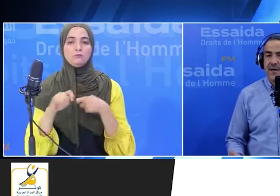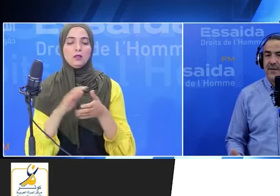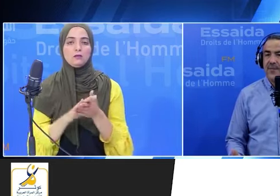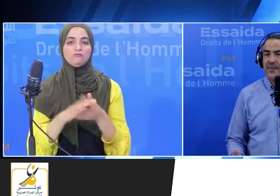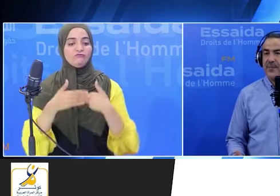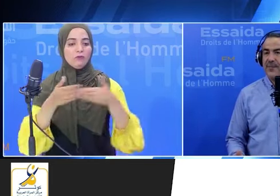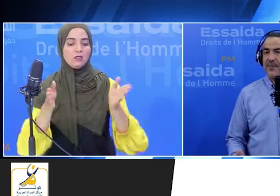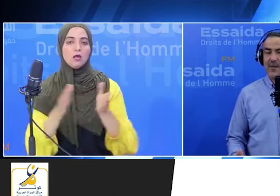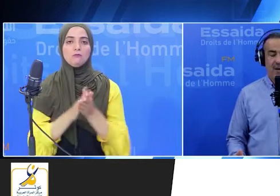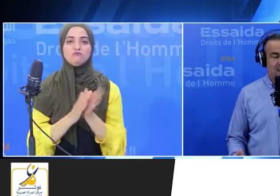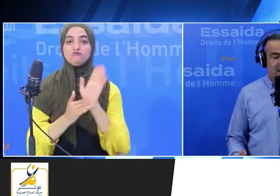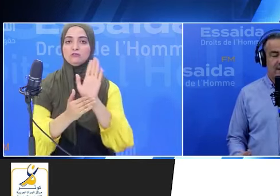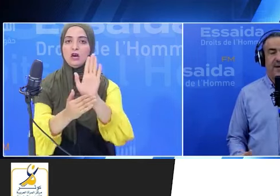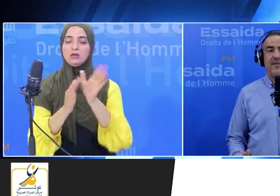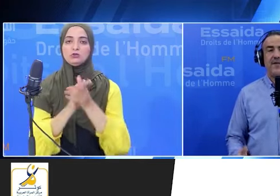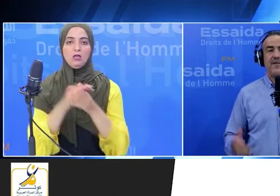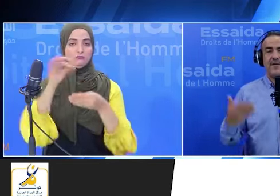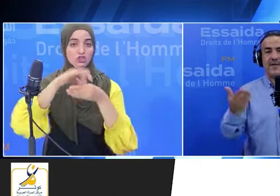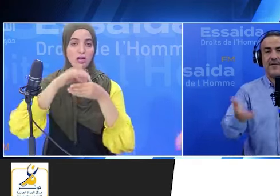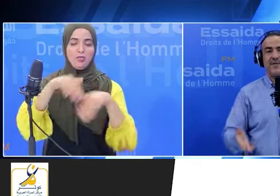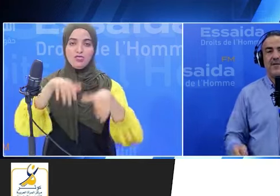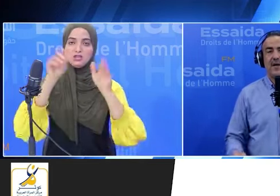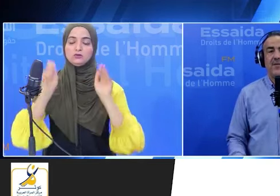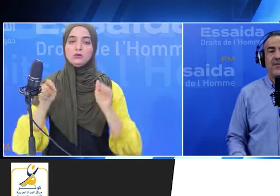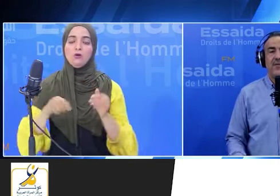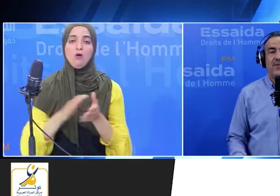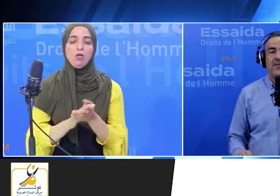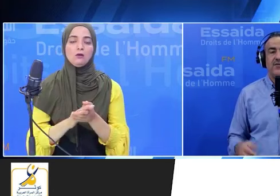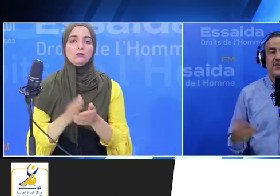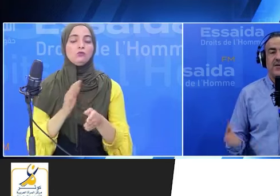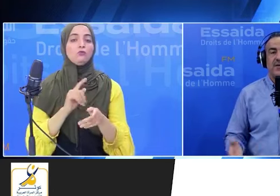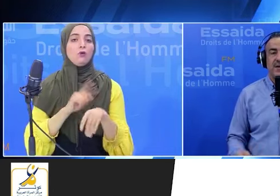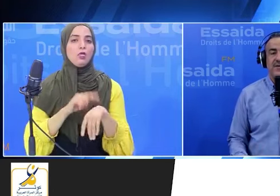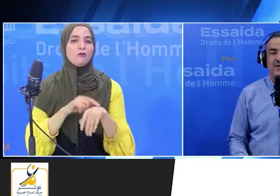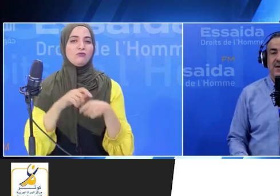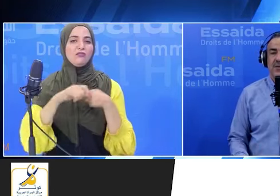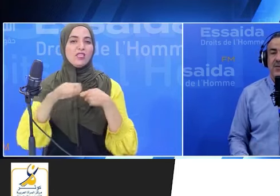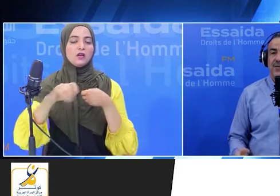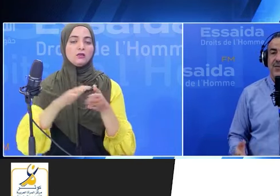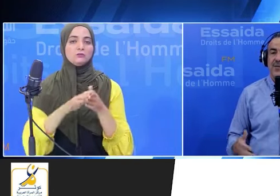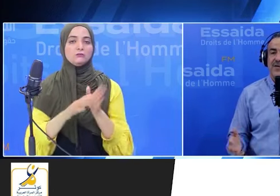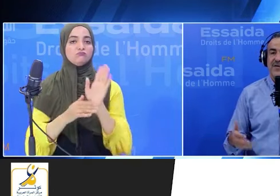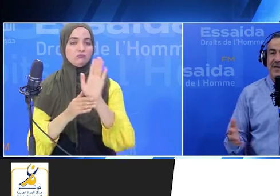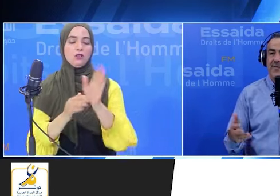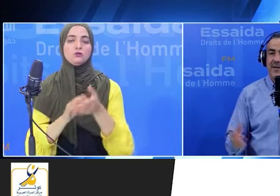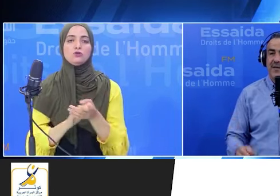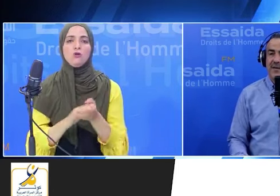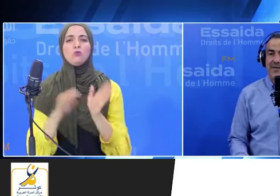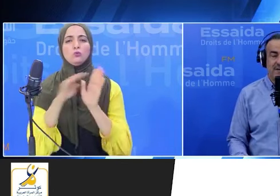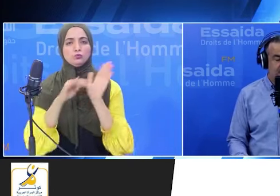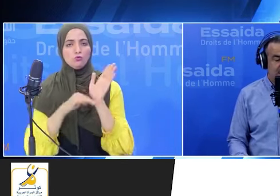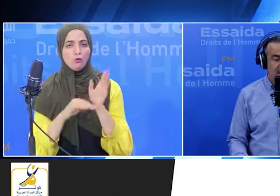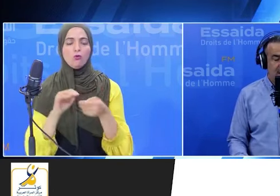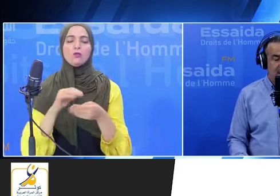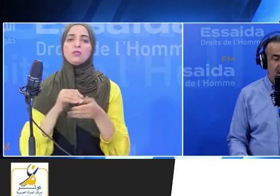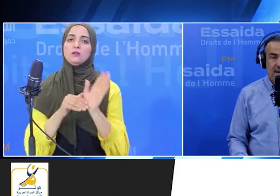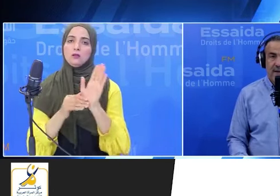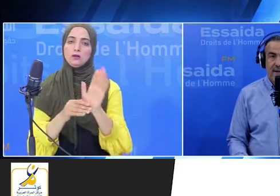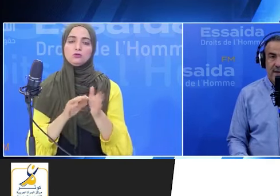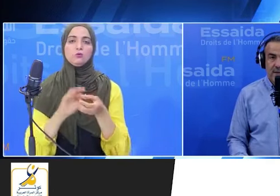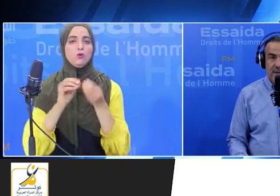الترشحات وحكينا قبل في فترة الترشحات وشروط الترشح والمشاكل بتاع الترشح